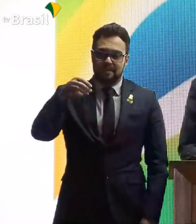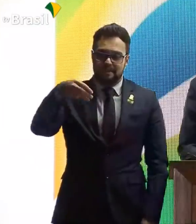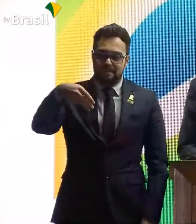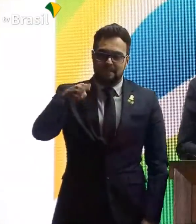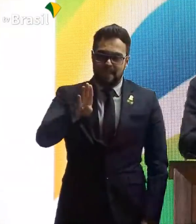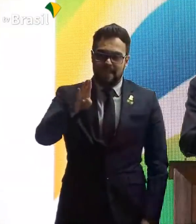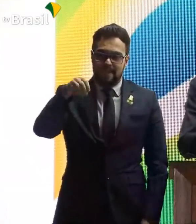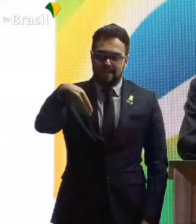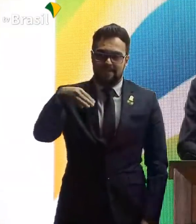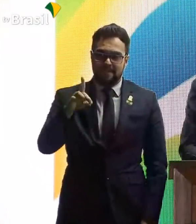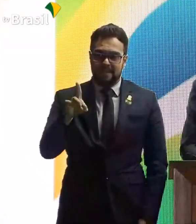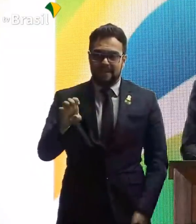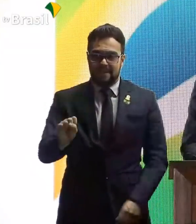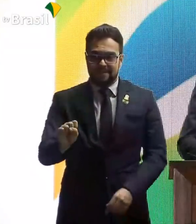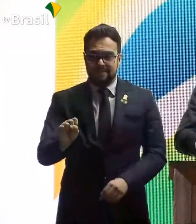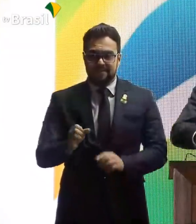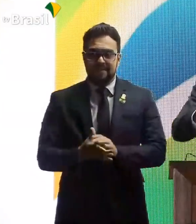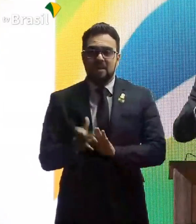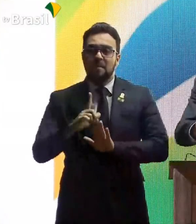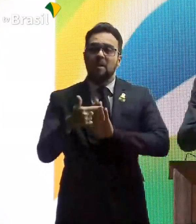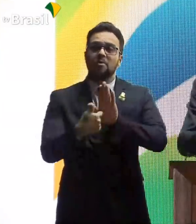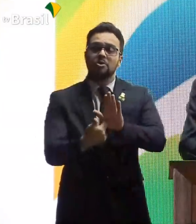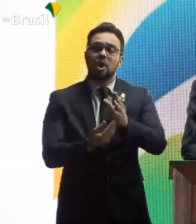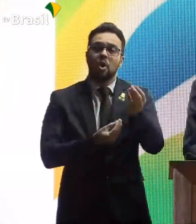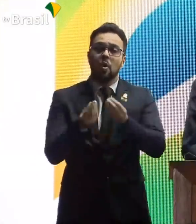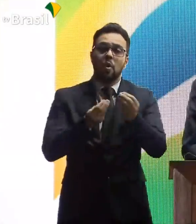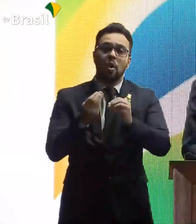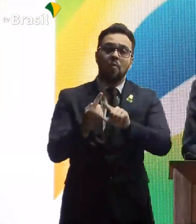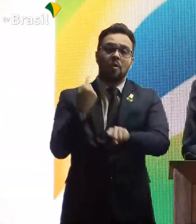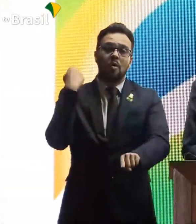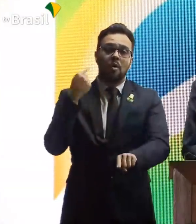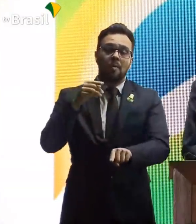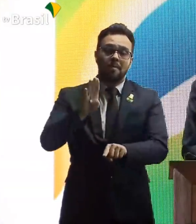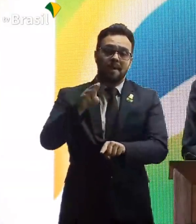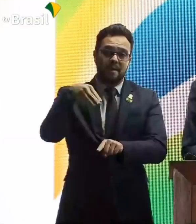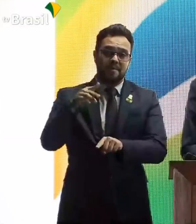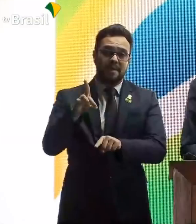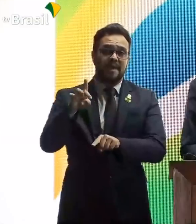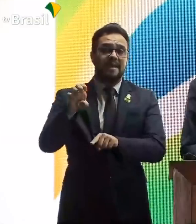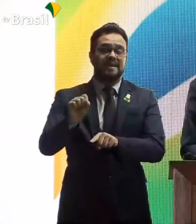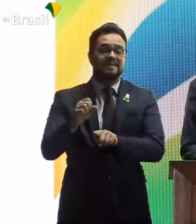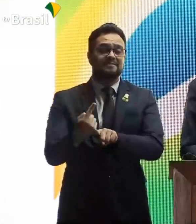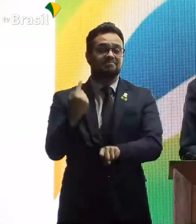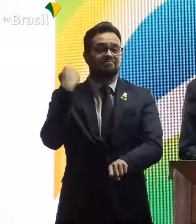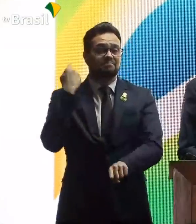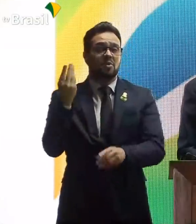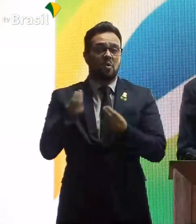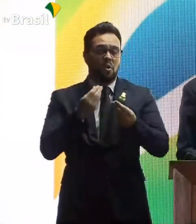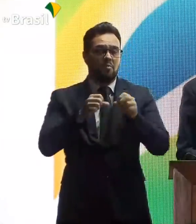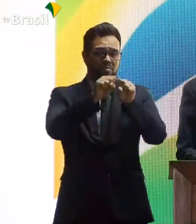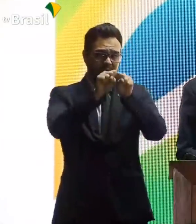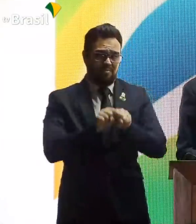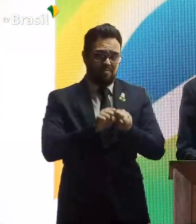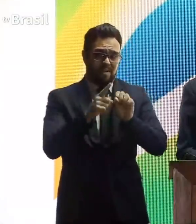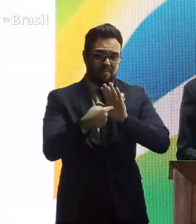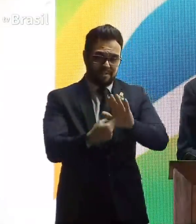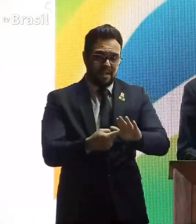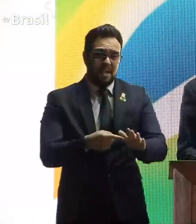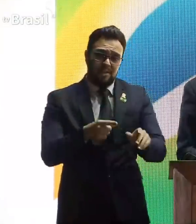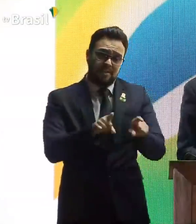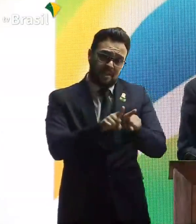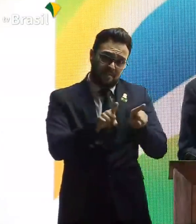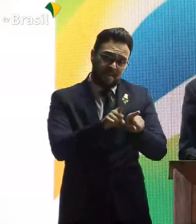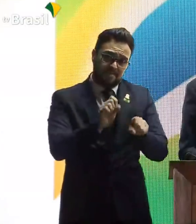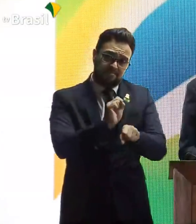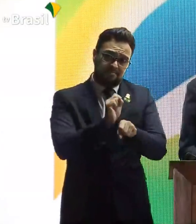esqueletos para botar para fora. para mostrar como era o BNDES lá atrás. E espero brevemente fazer a mesma coisa